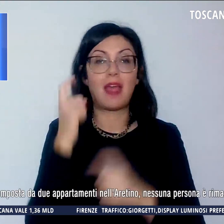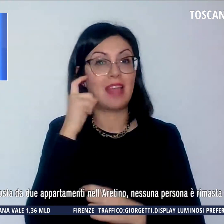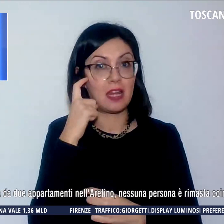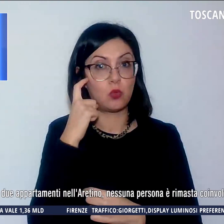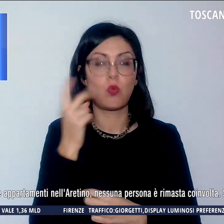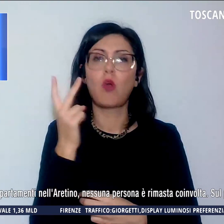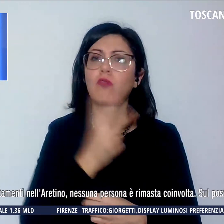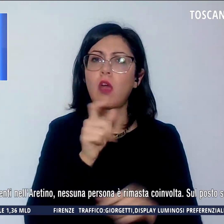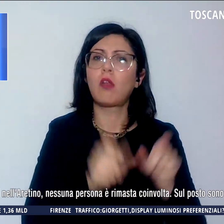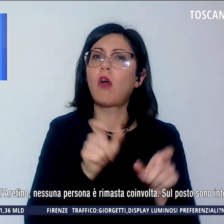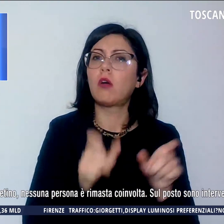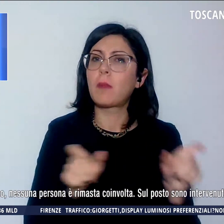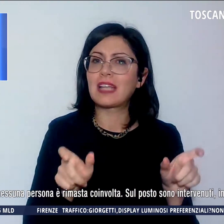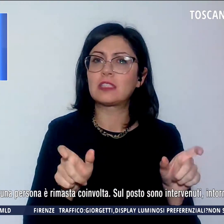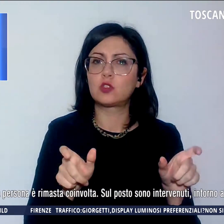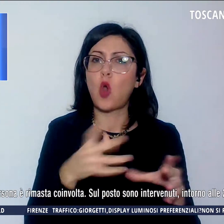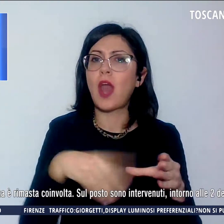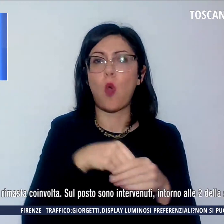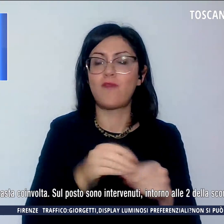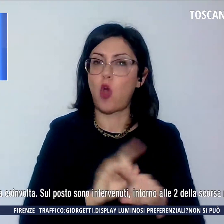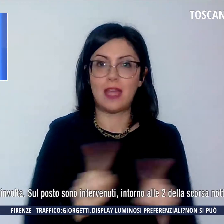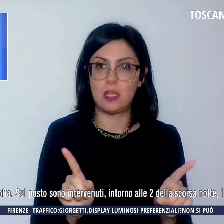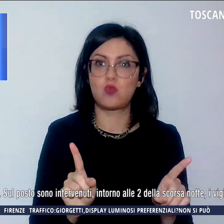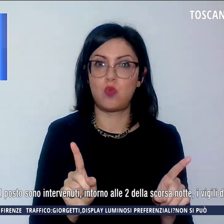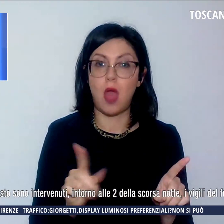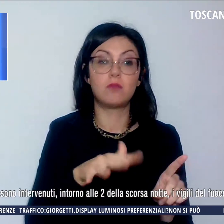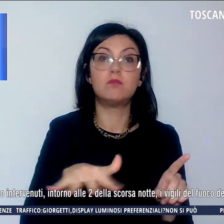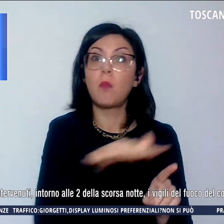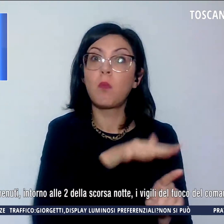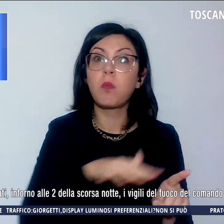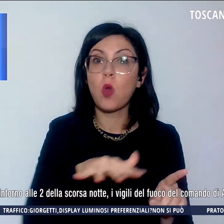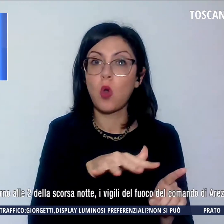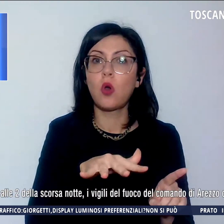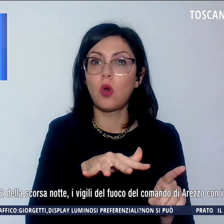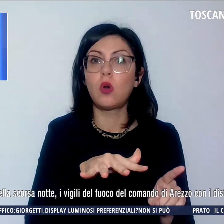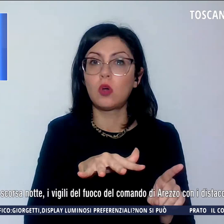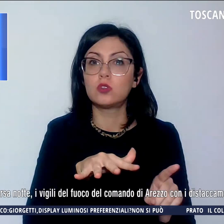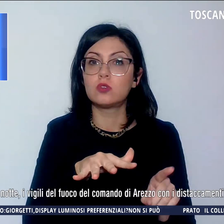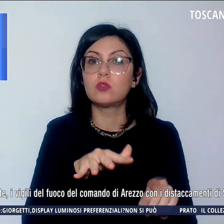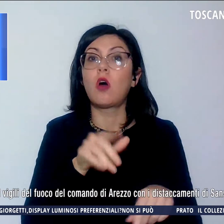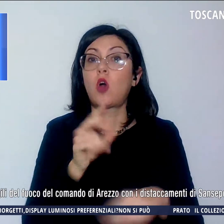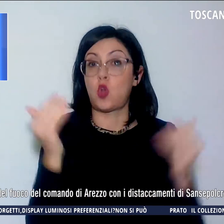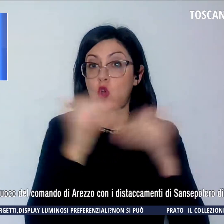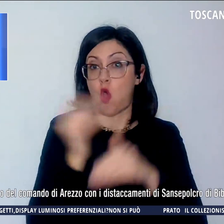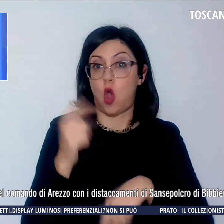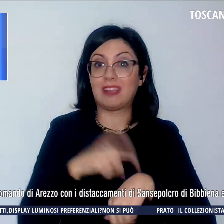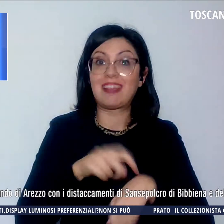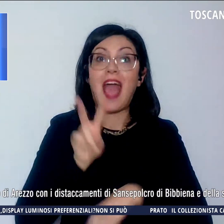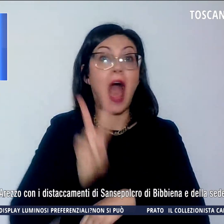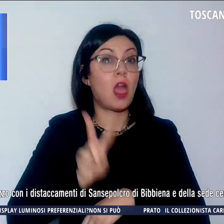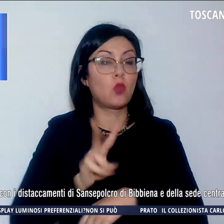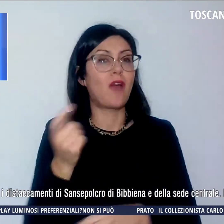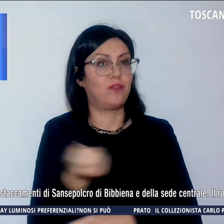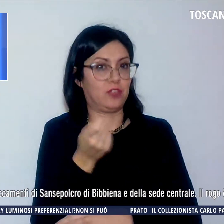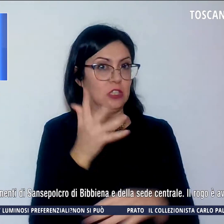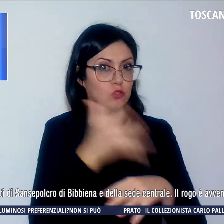per fortuna, è rimasta coinvolta. Sul posto sono intervenuti intorno alle due della scorsa notte i vigili del fuoco del